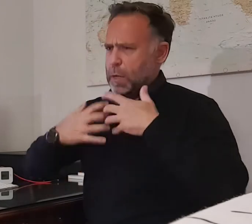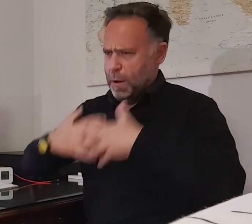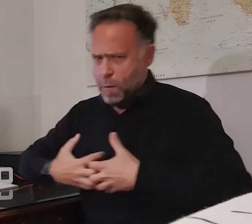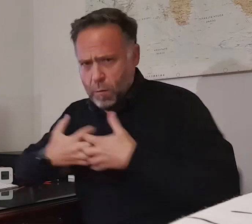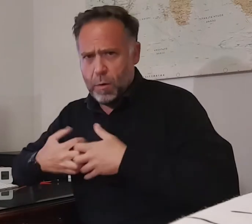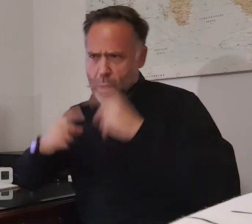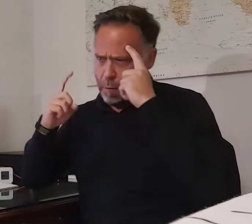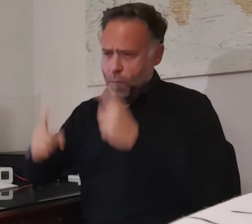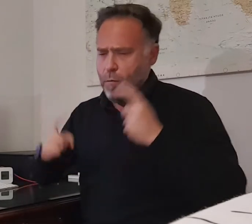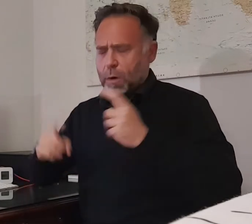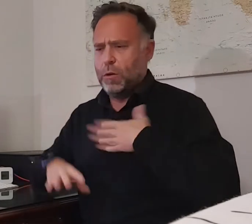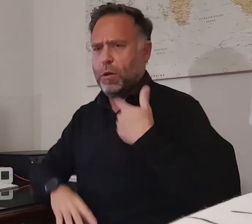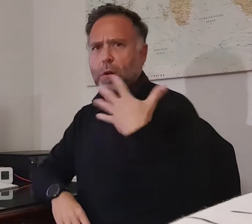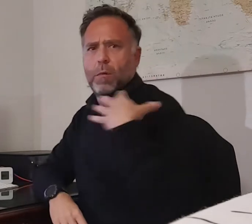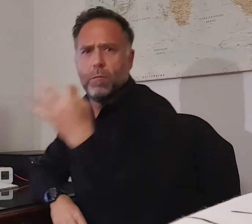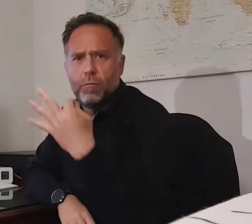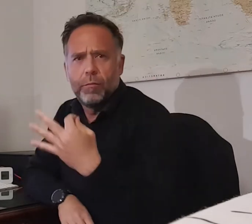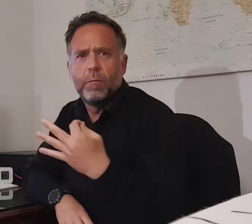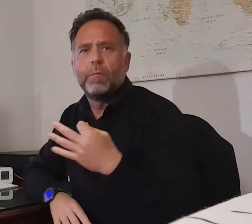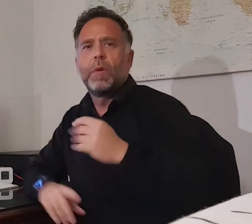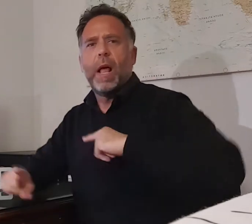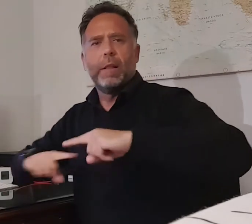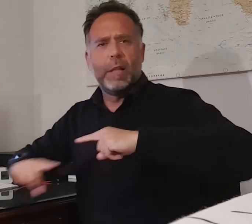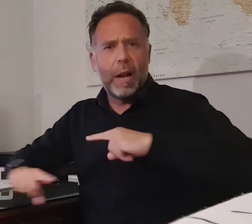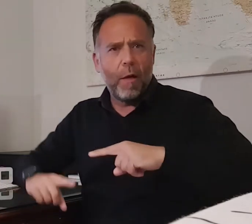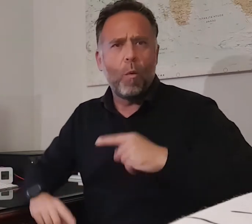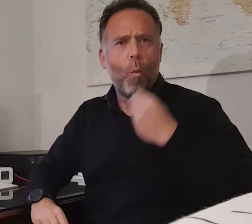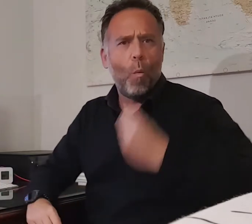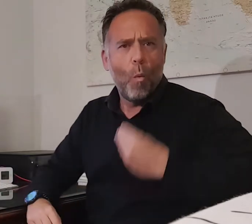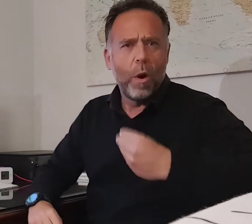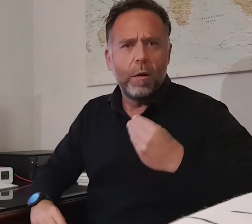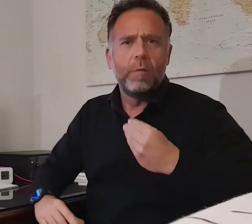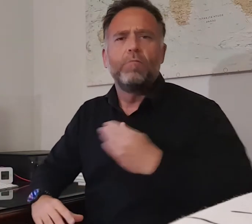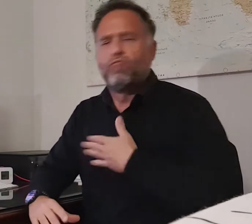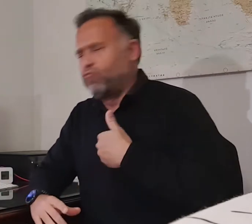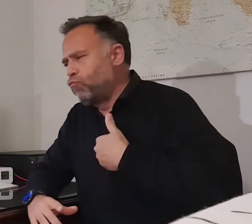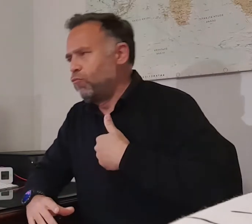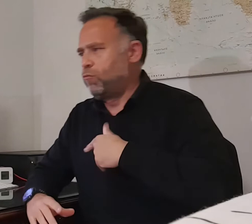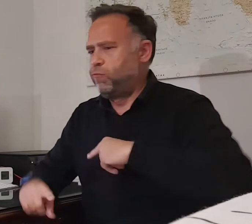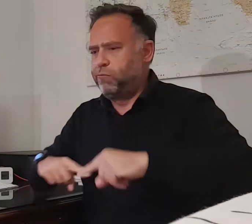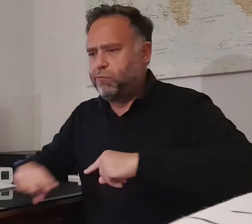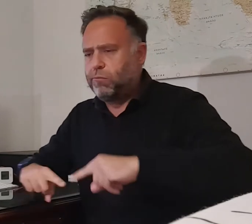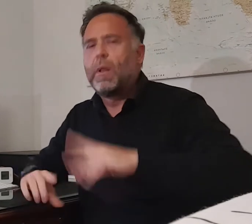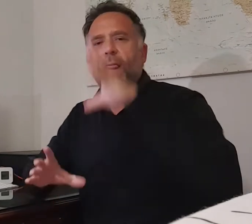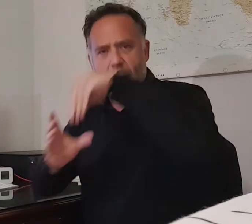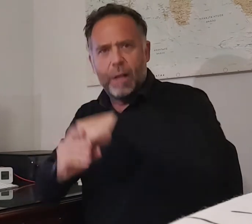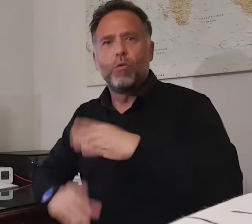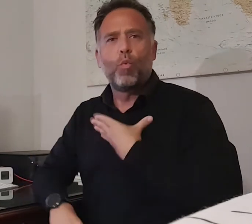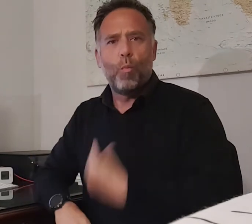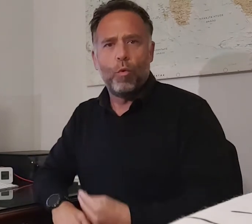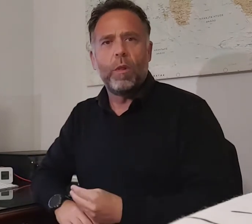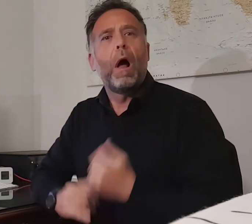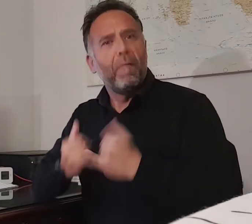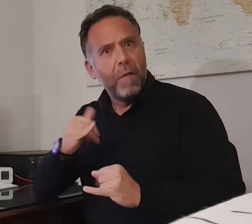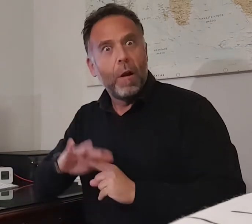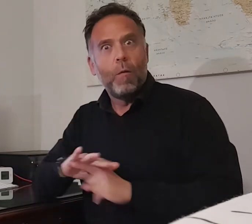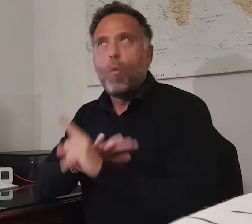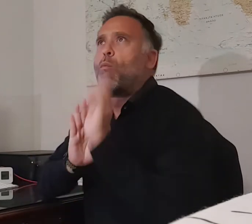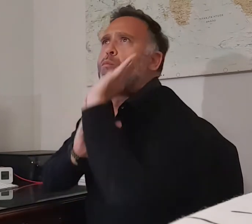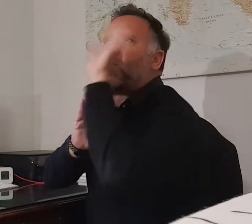hombre importante bajo las órdenes de los entrenadores que dirigían la plantilla murciana. Fornido exterior, Sánchez Bernal se